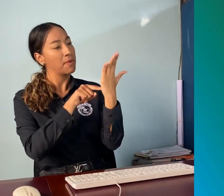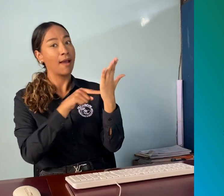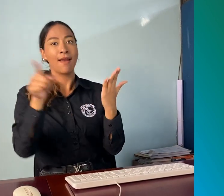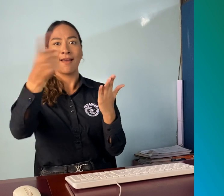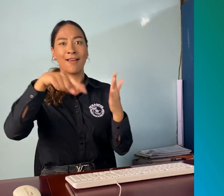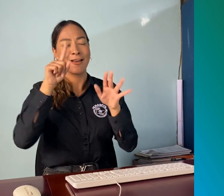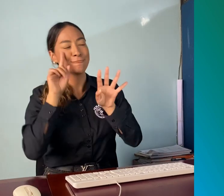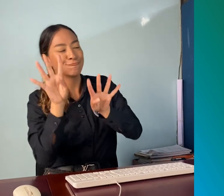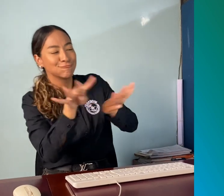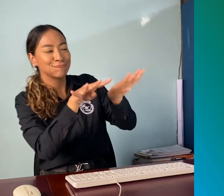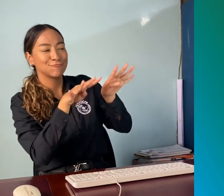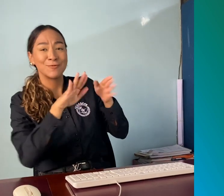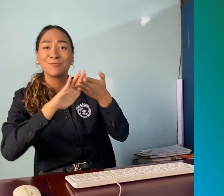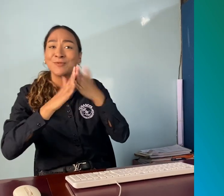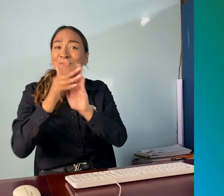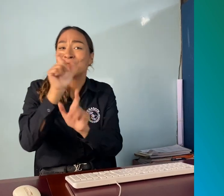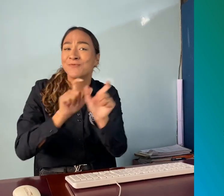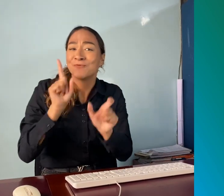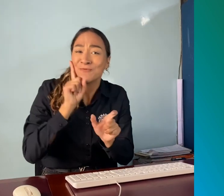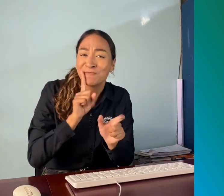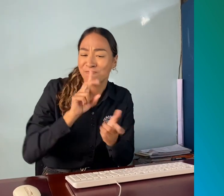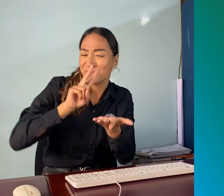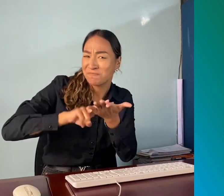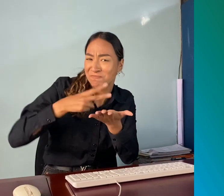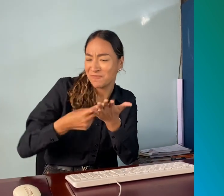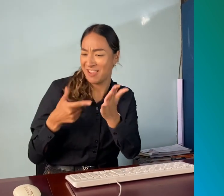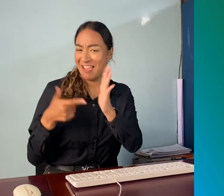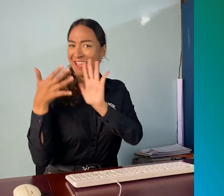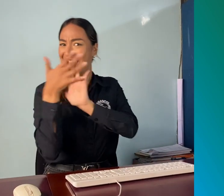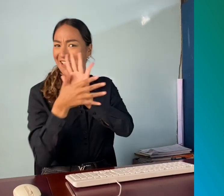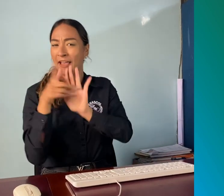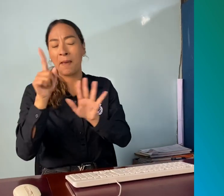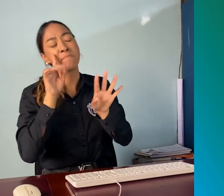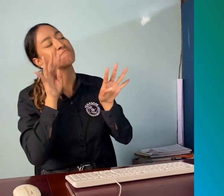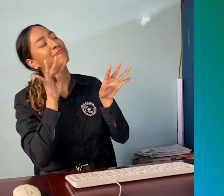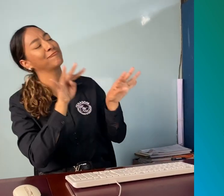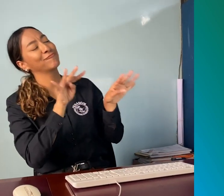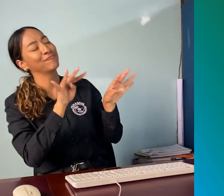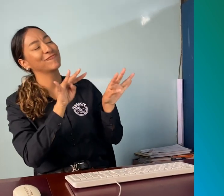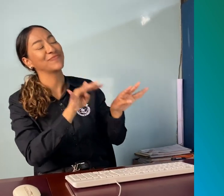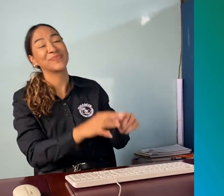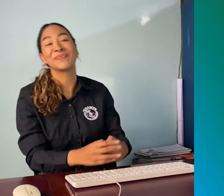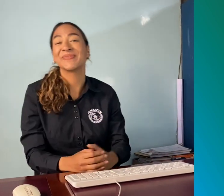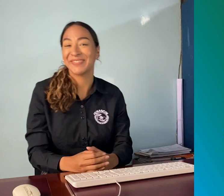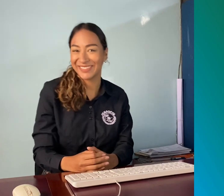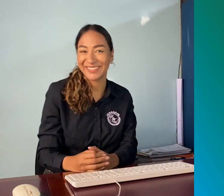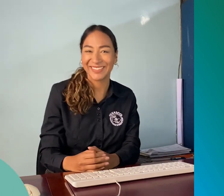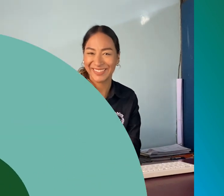Todos pueden ver esta transmisión. Personas sordas, intérpretes, personas que saben lengua de señas. Gracias. Gracias por